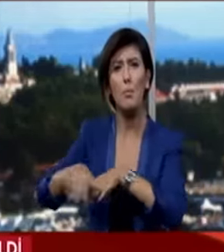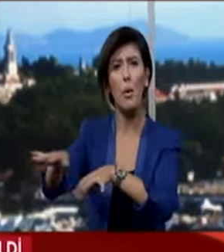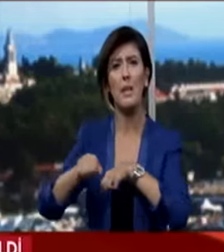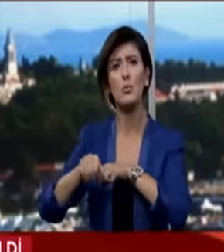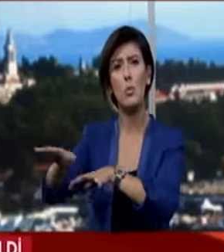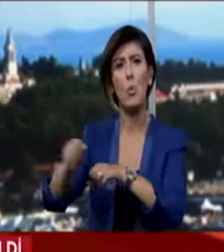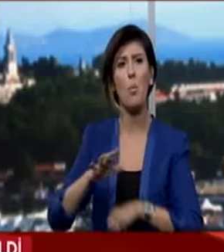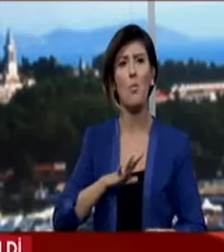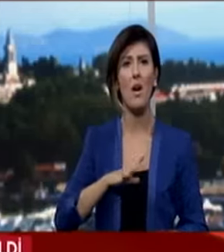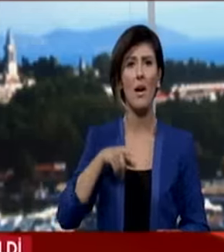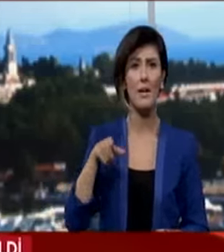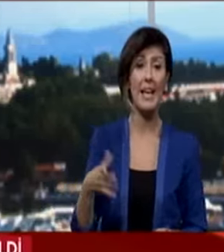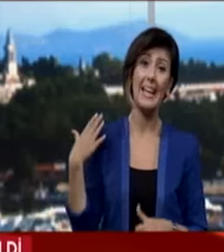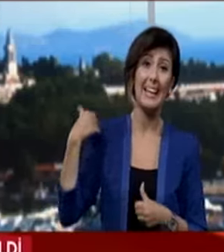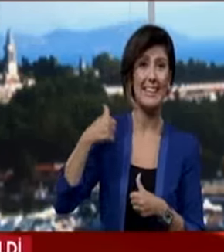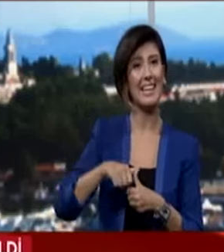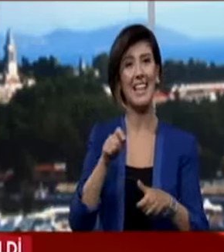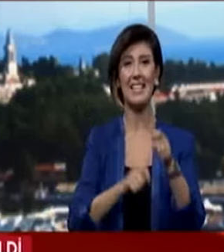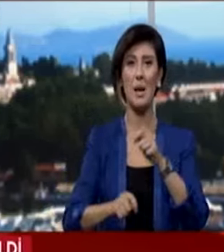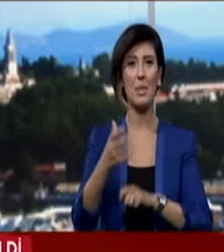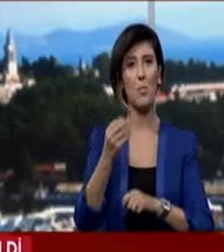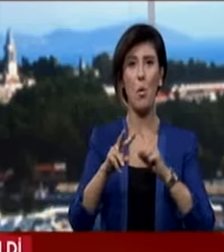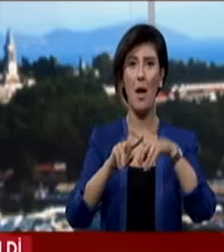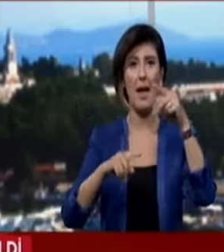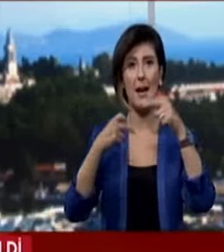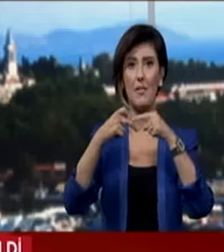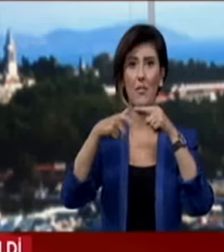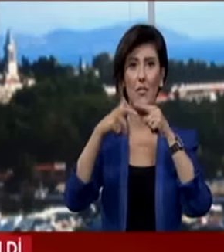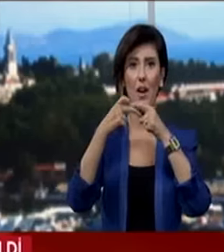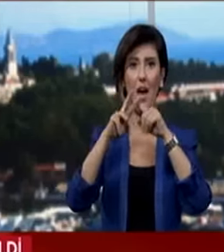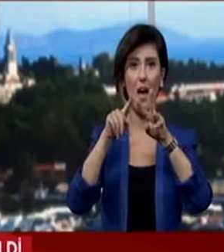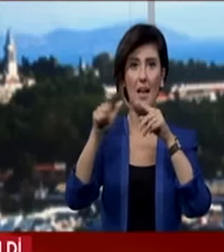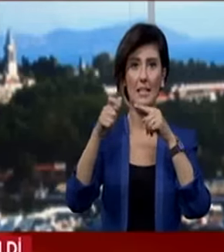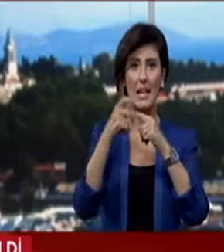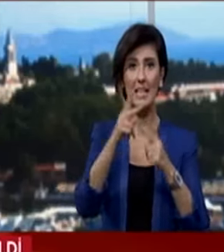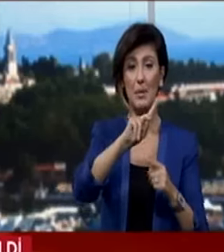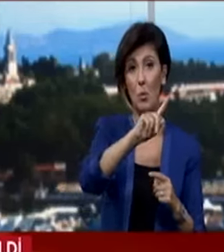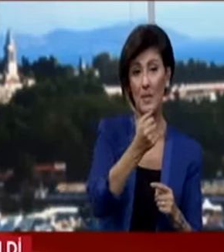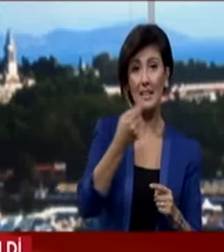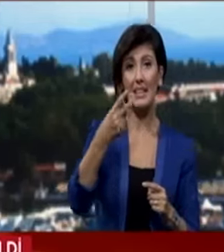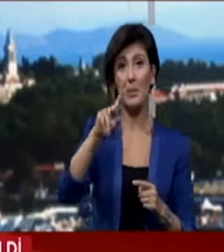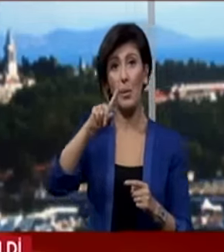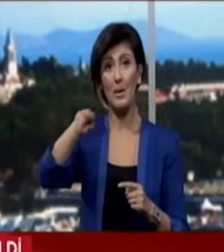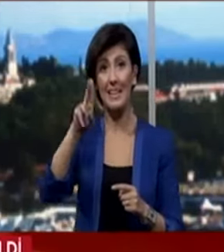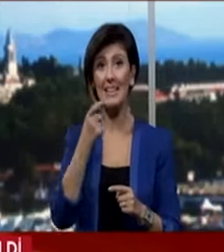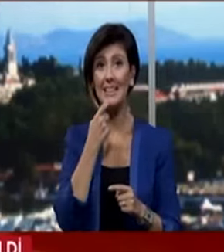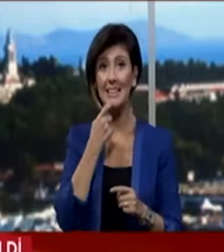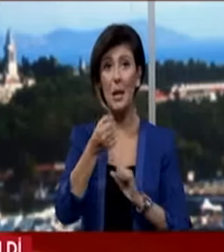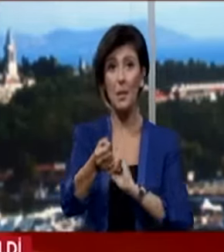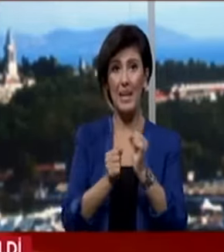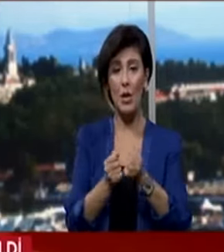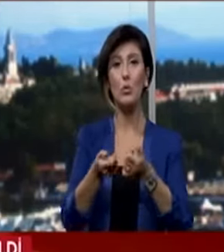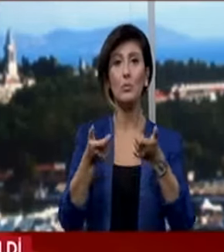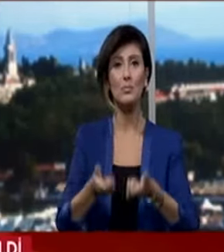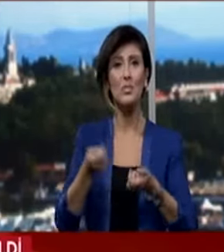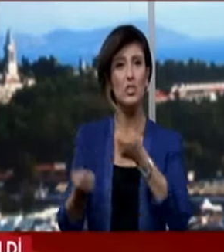protesto etti. Yeniden yapılanmaya giden Air France 2016-2017 yılları arasında pilot ve yer kabin görevlileri